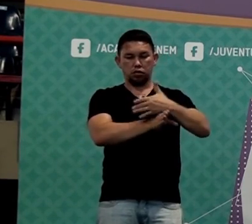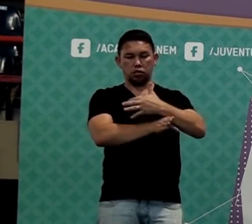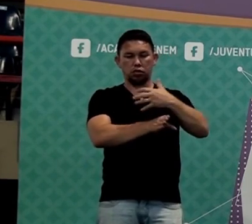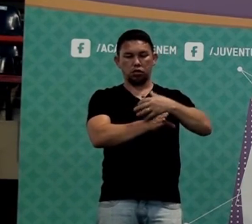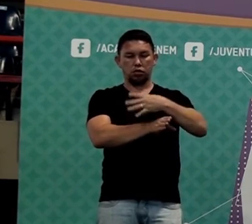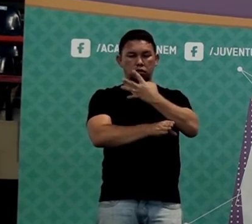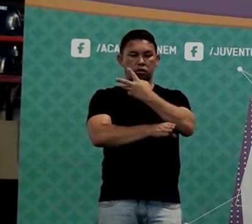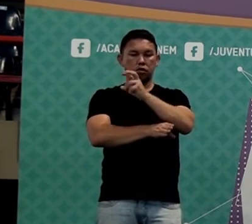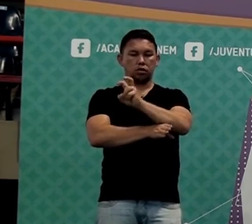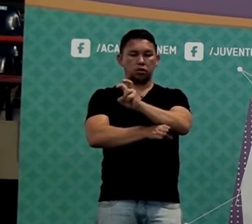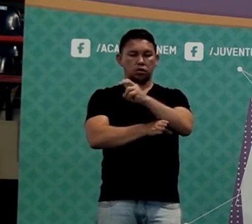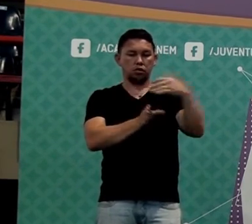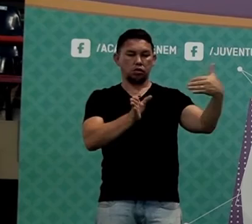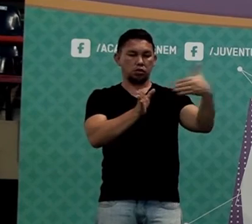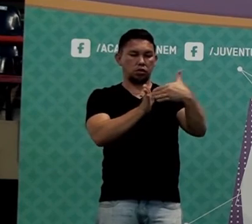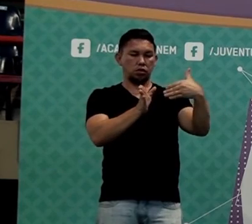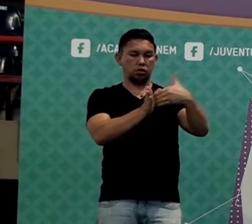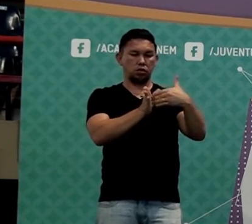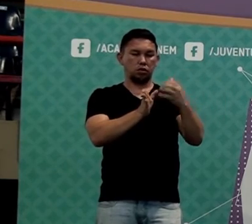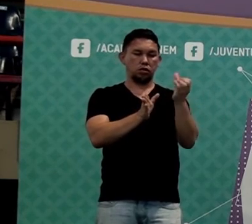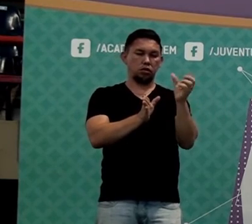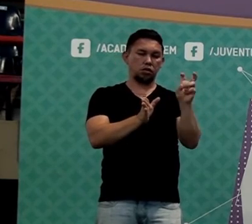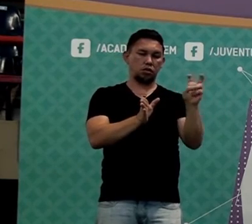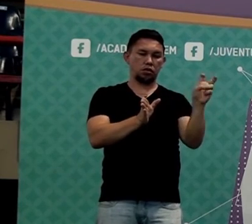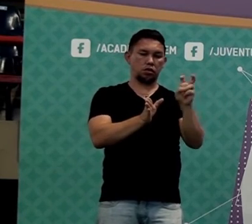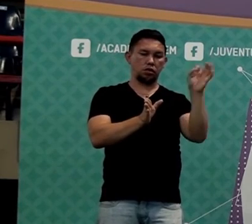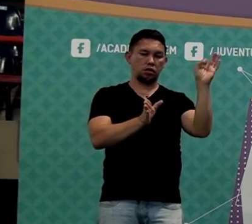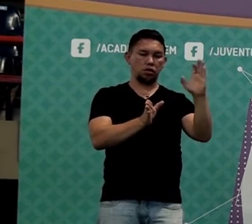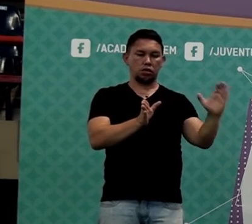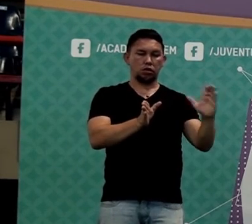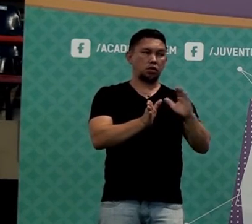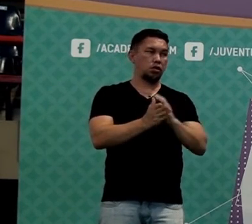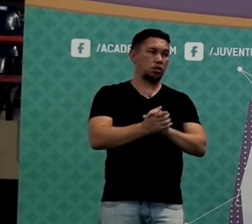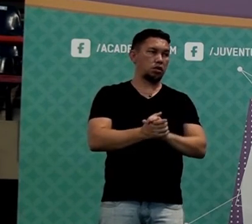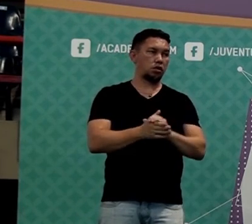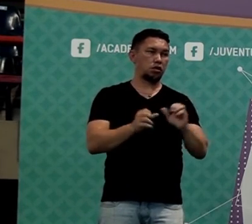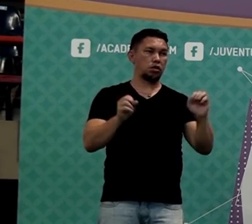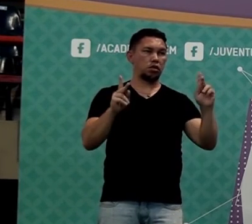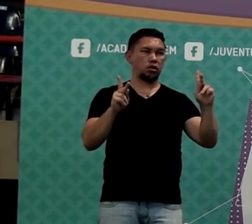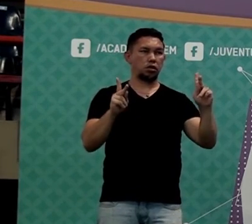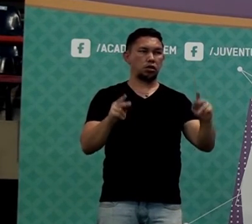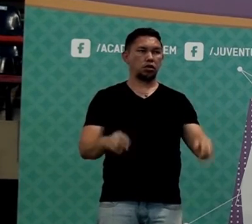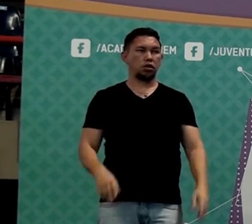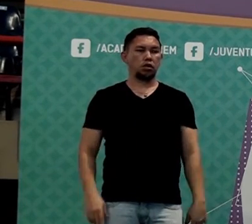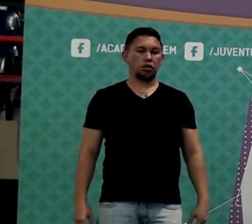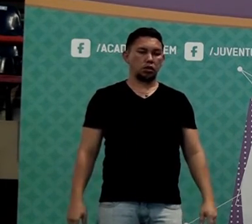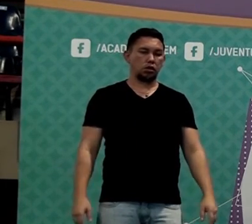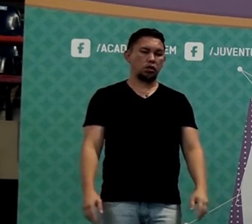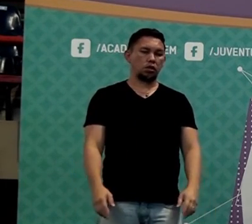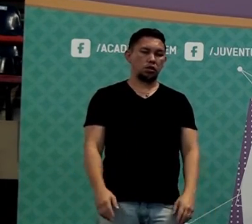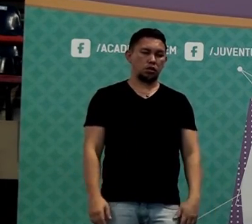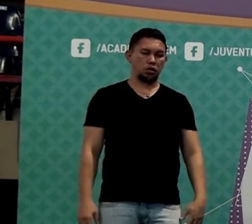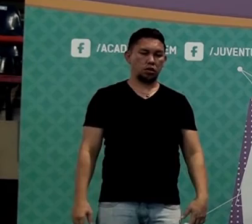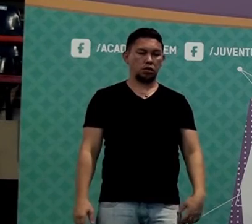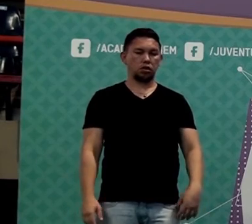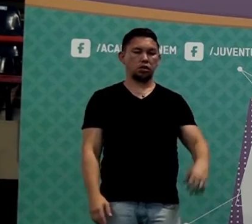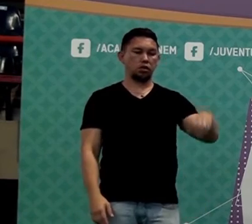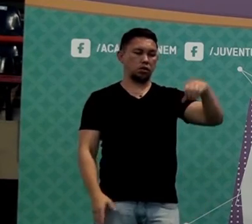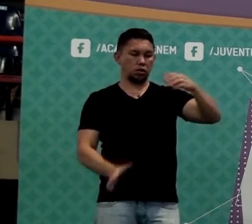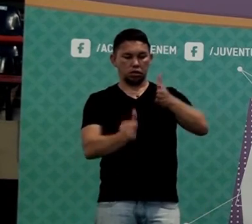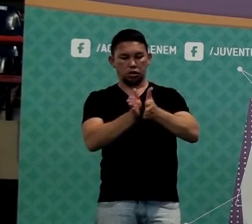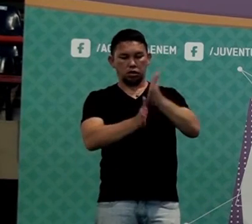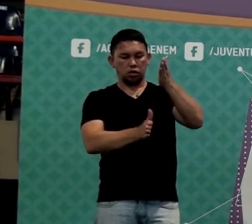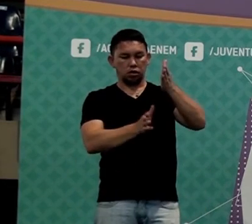a película bloqueou 55%. Tá certo, pessoal? Então, a questão é, 90%